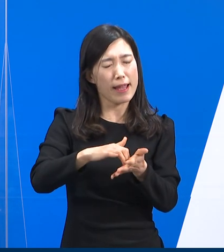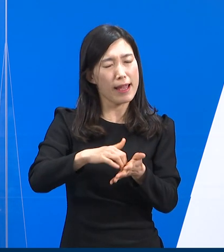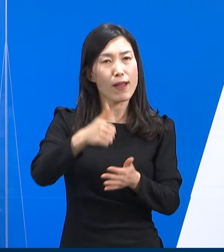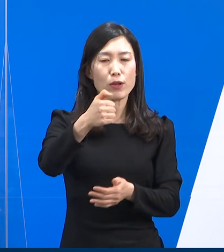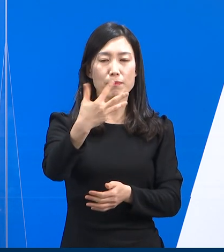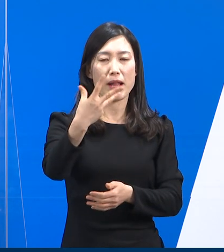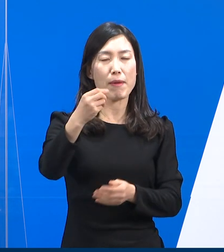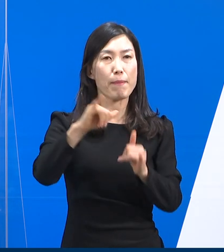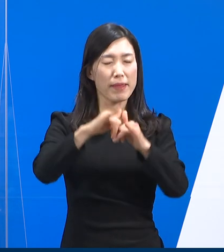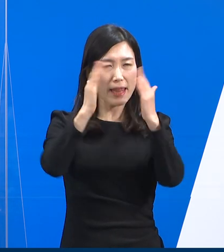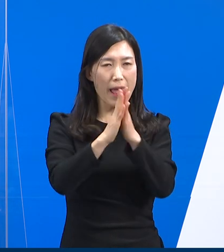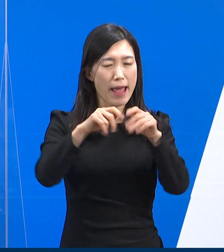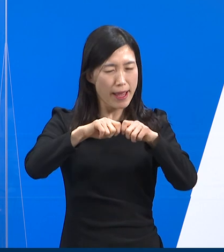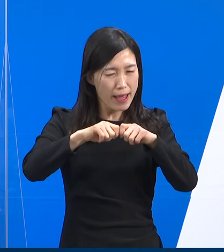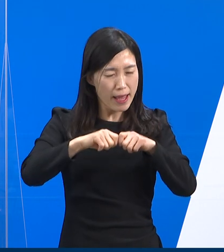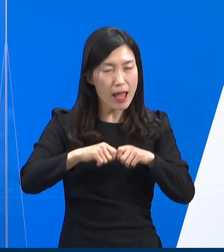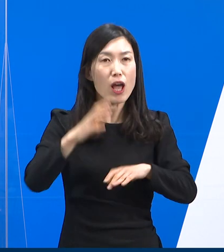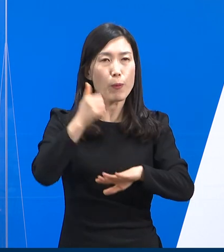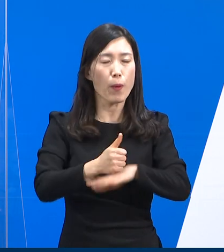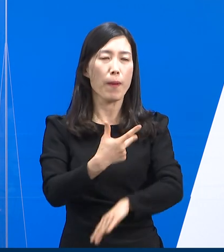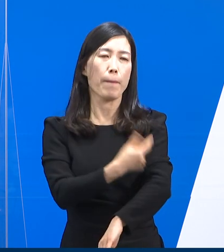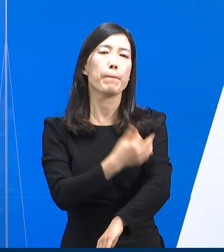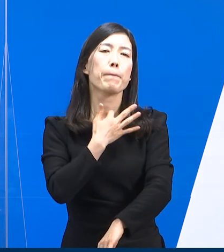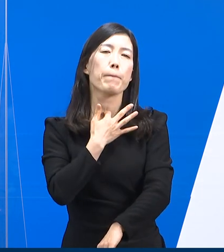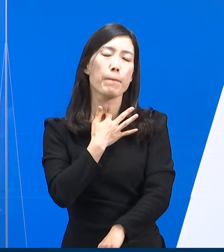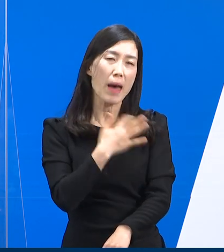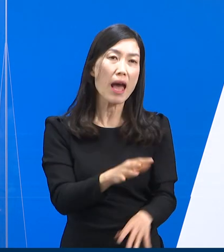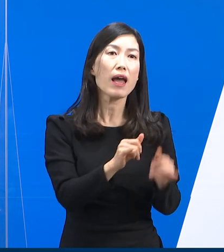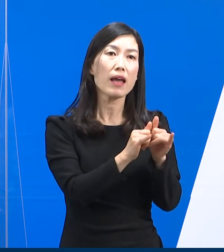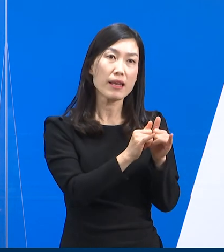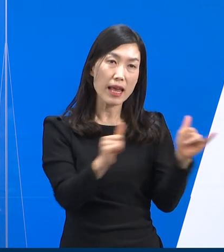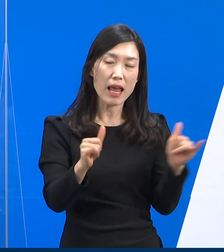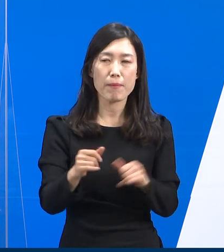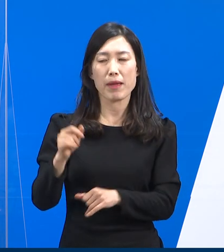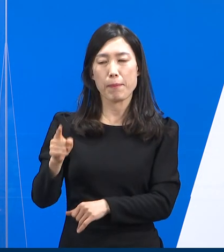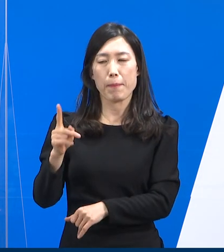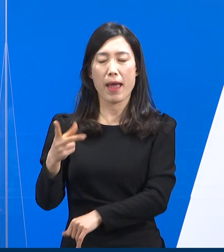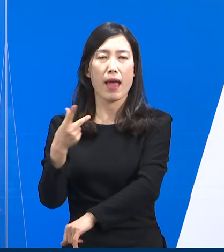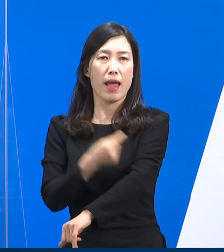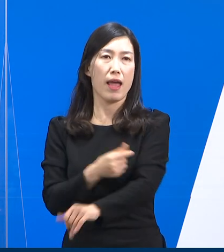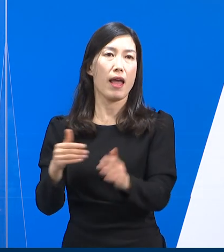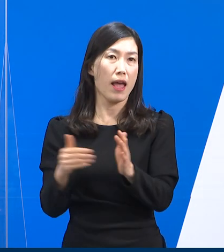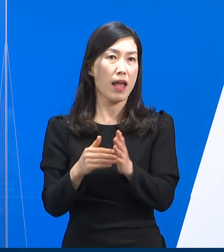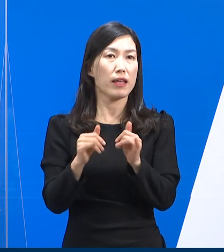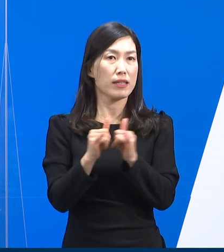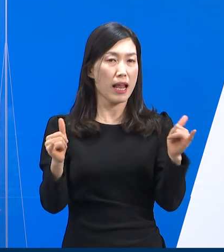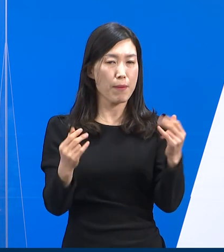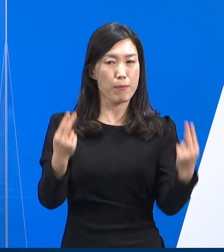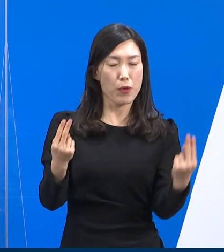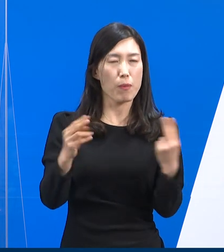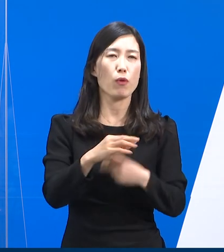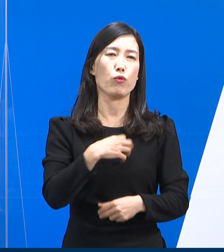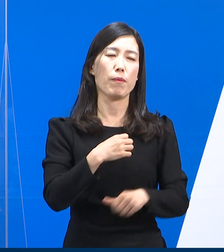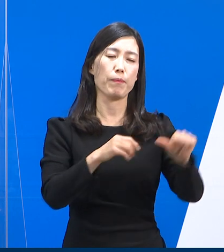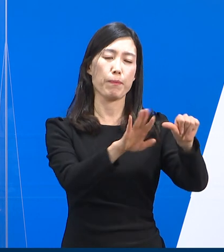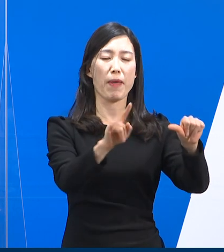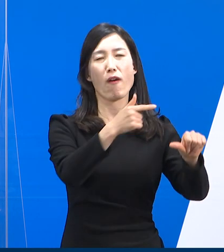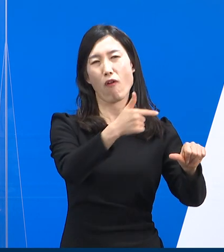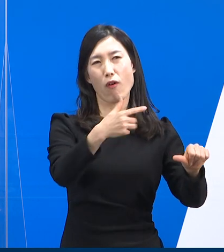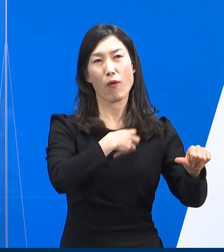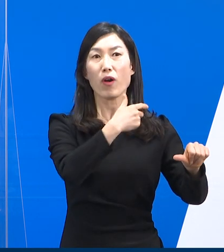분석한 결과 미접종자는 기본접종 완료 후 확진자에 비해 중증화율이 약 5배 높았으며